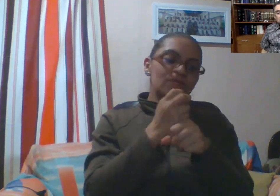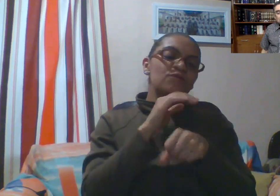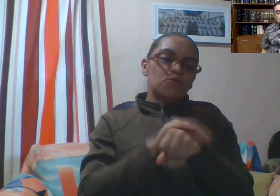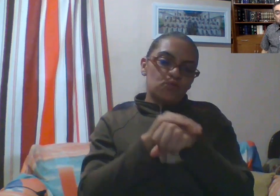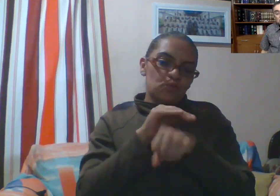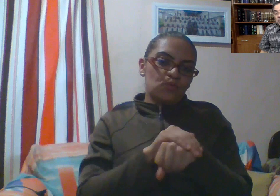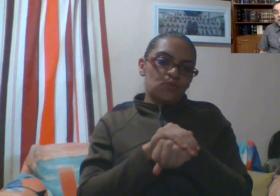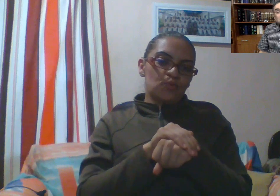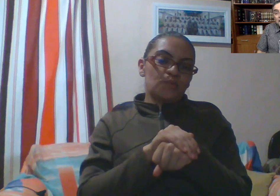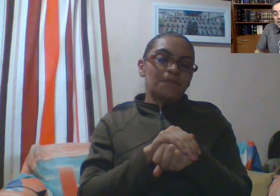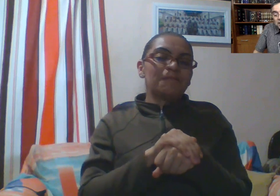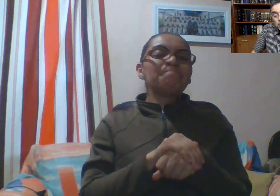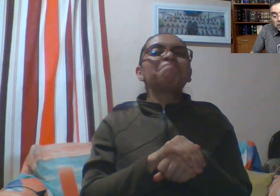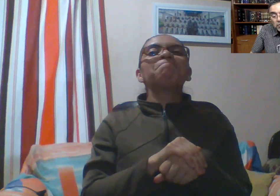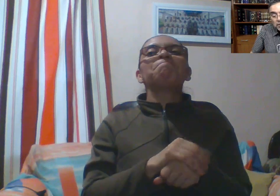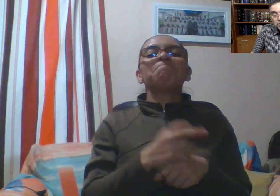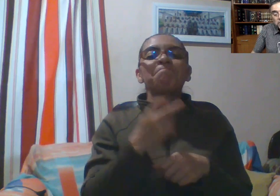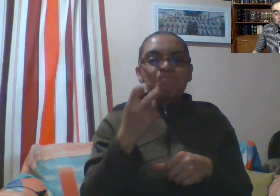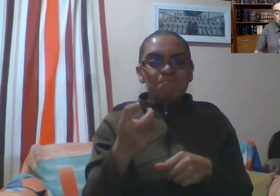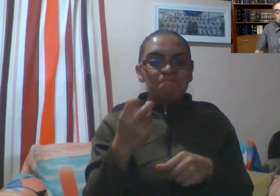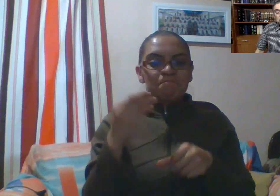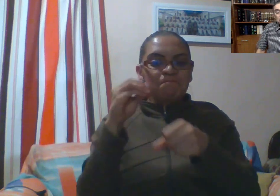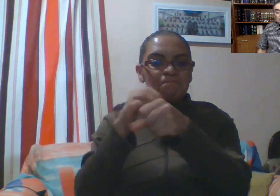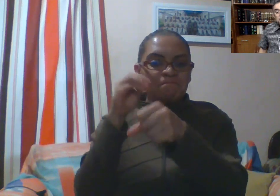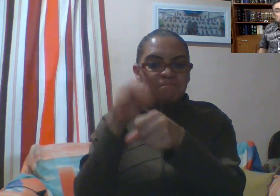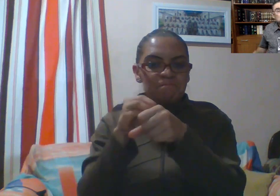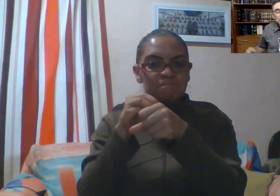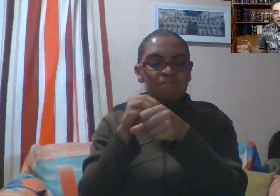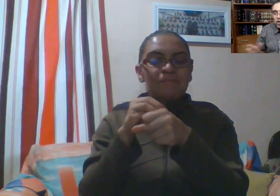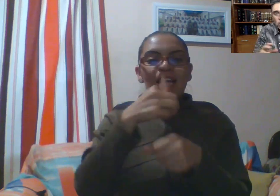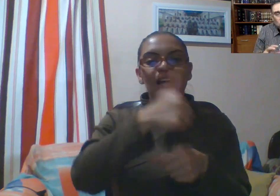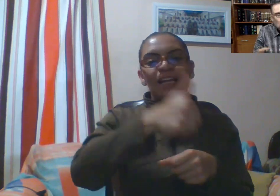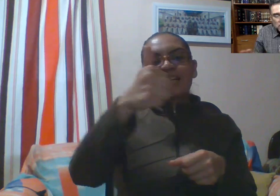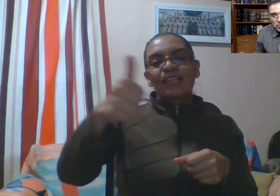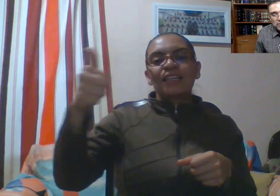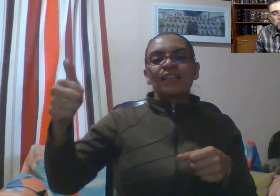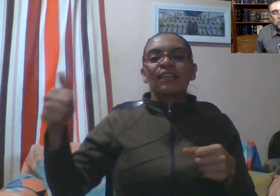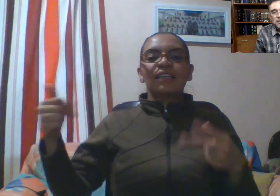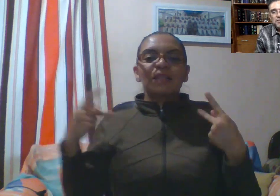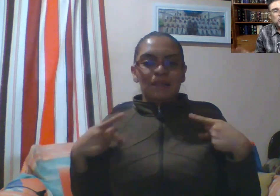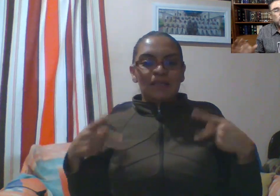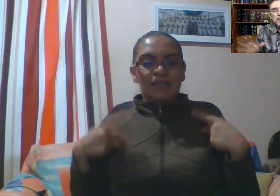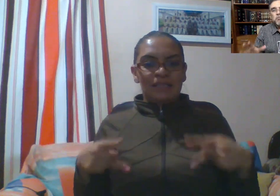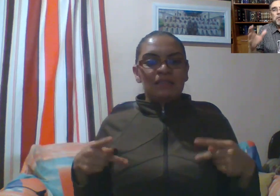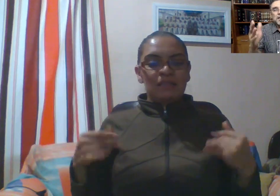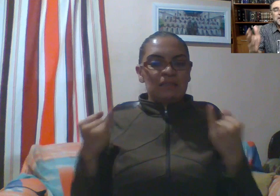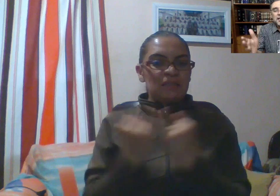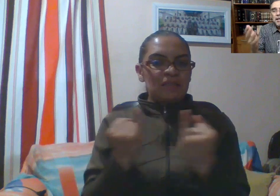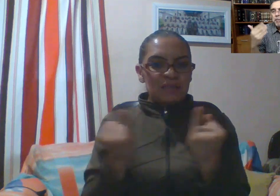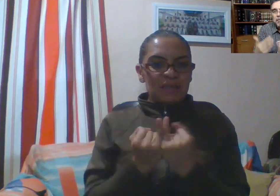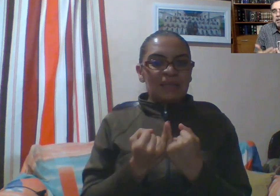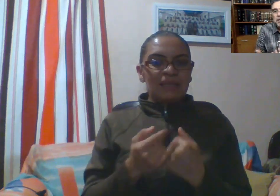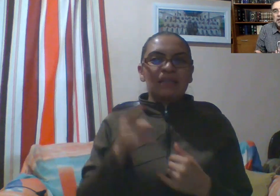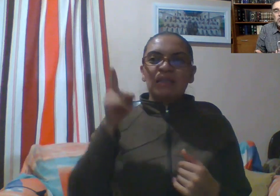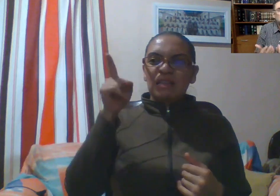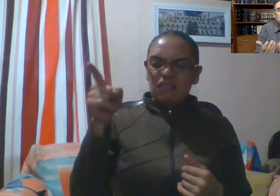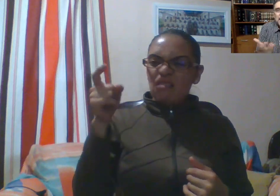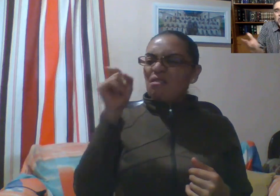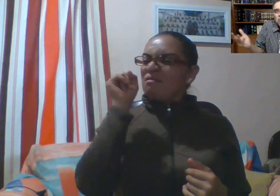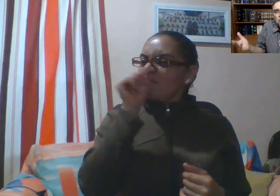Esto se aplica a cada ser humano, hermano. Esto se aplica a todos los seres humanos. Esto es lo mismo para ti que para mí. Somos Saqueo todos.